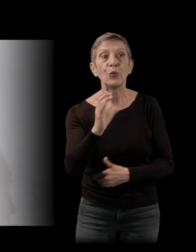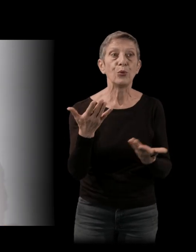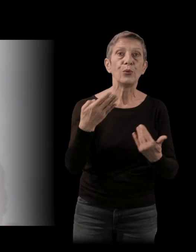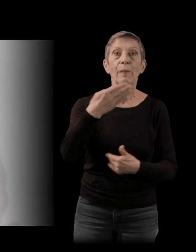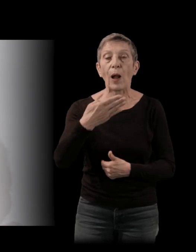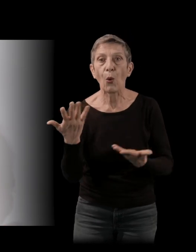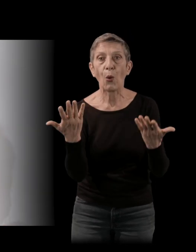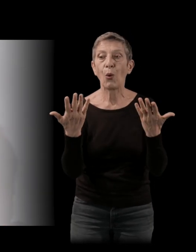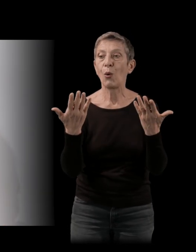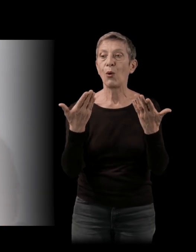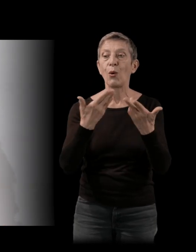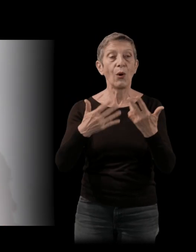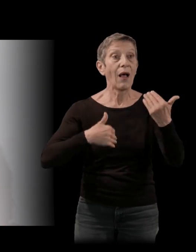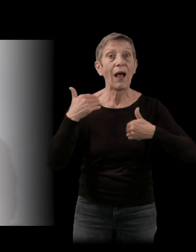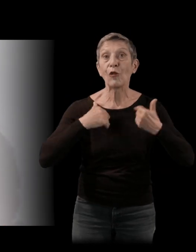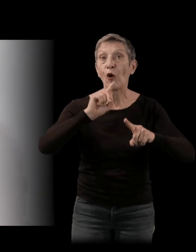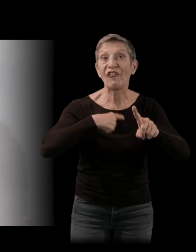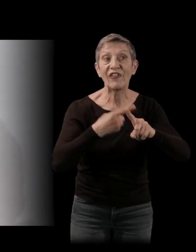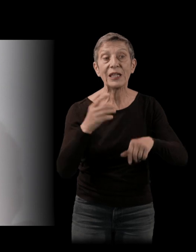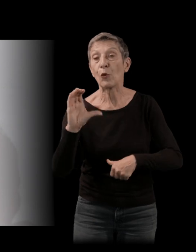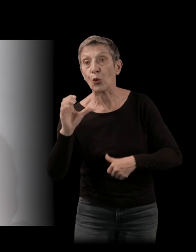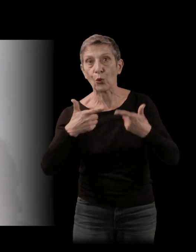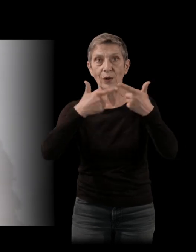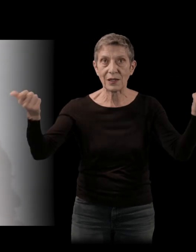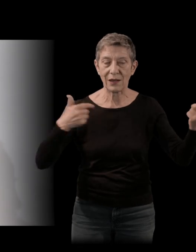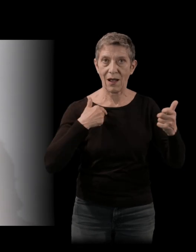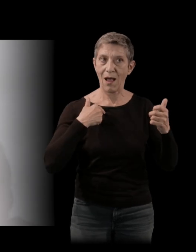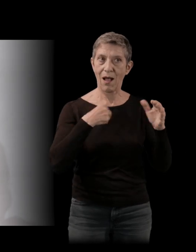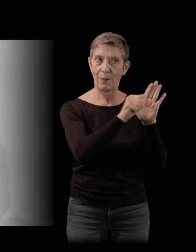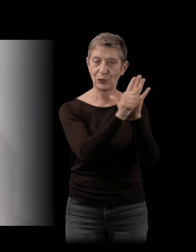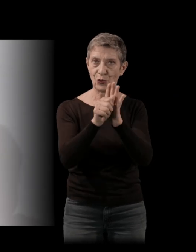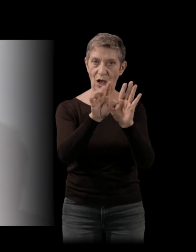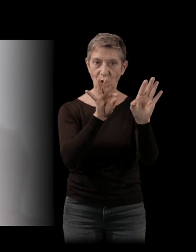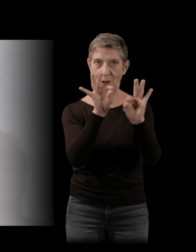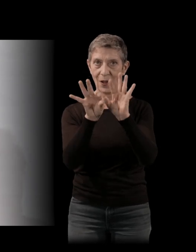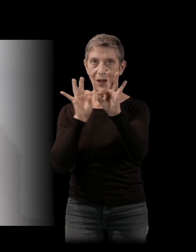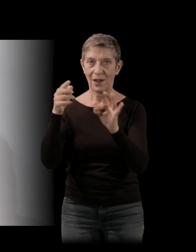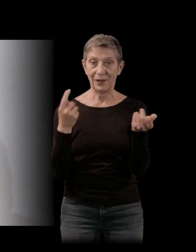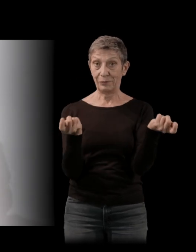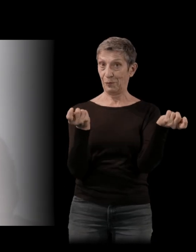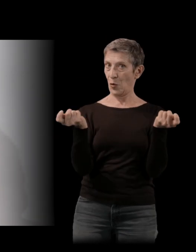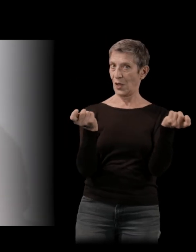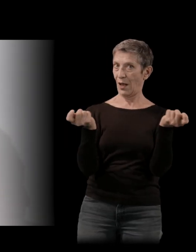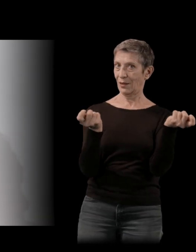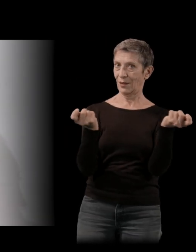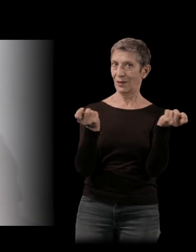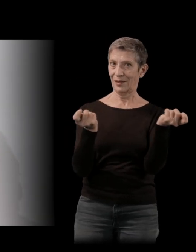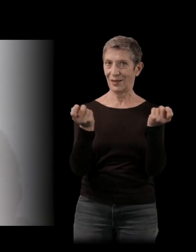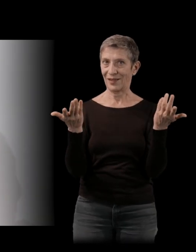passant par les acteurs du film Cocteau. Et je leur fais dire un peu, je les mets en scène un peu comme j'ai envie de faire